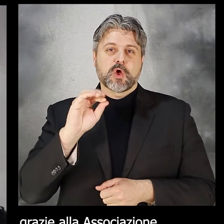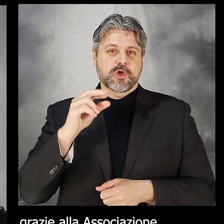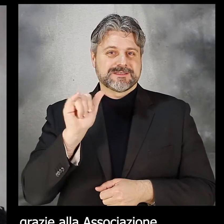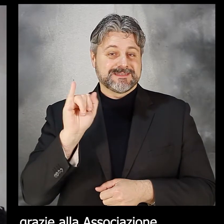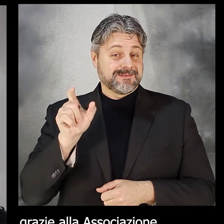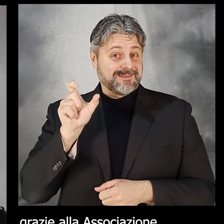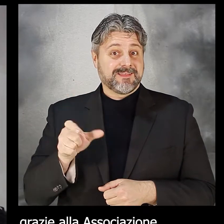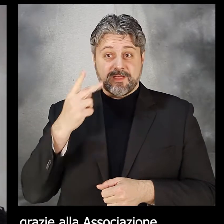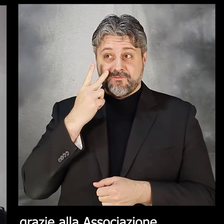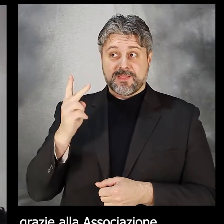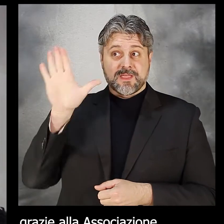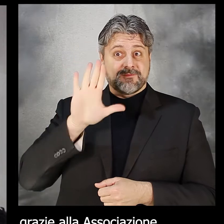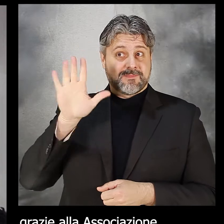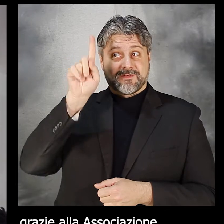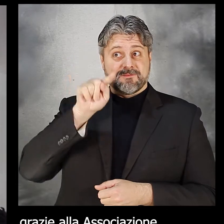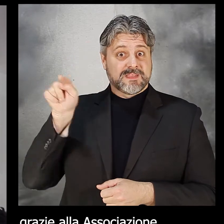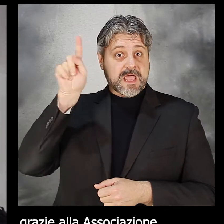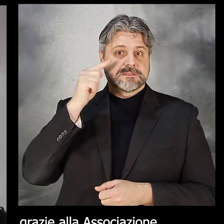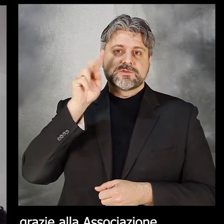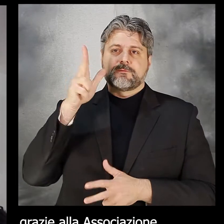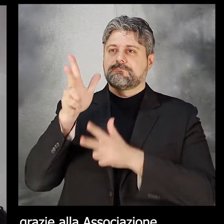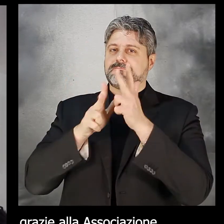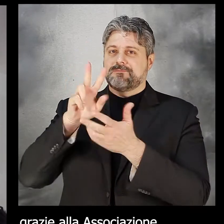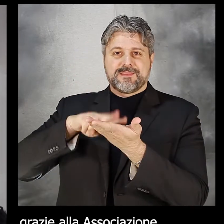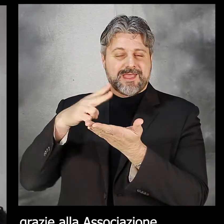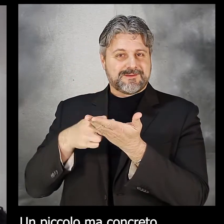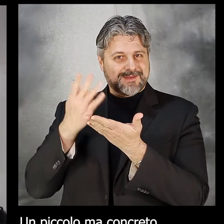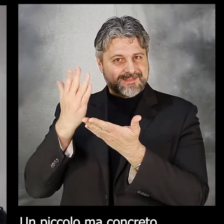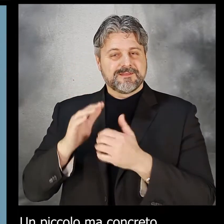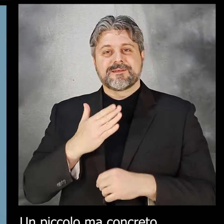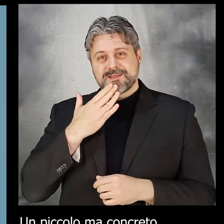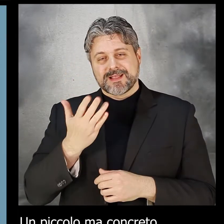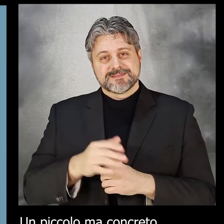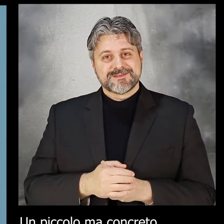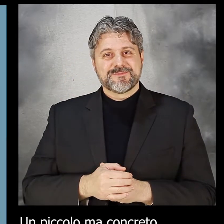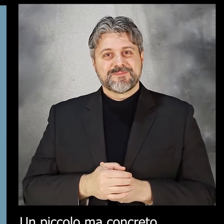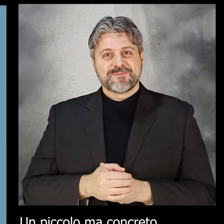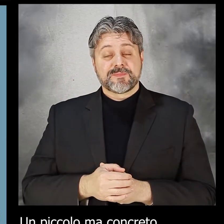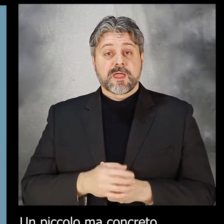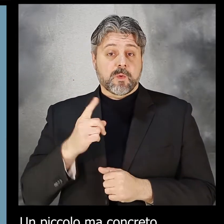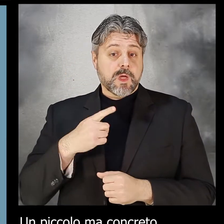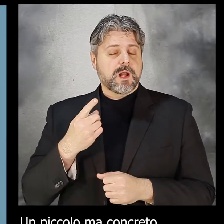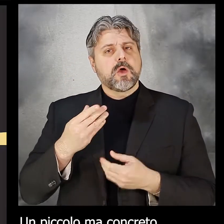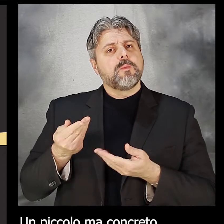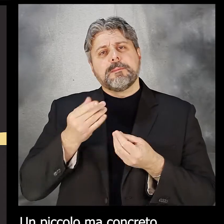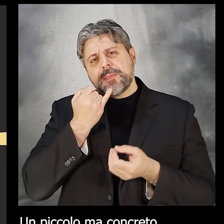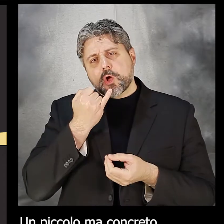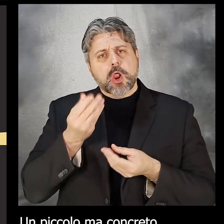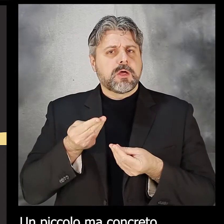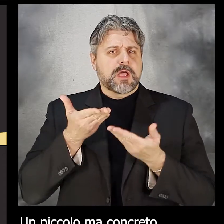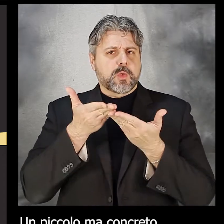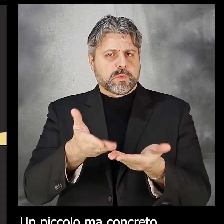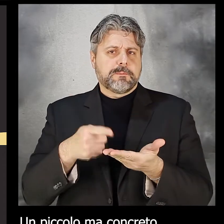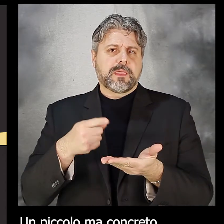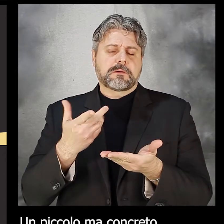vedete mentre interpreta per noi nella finestra a destra. Un piccolo ma concreto contributo